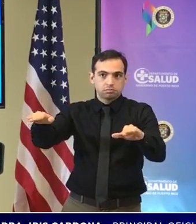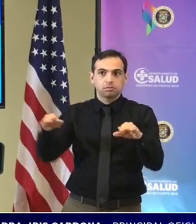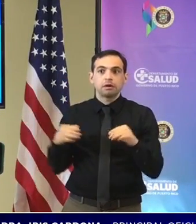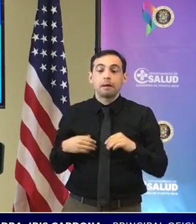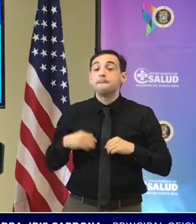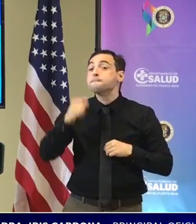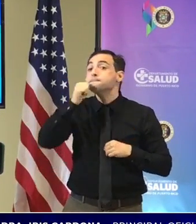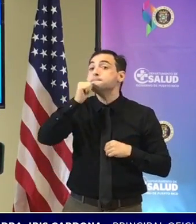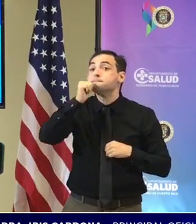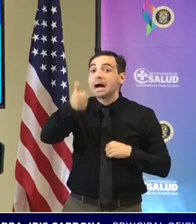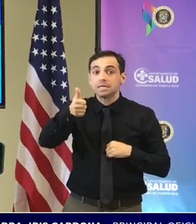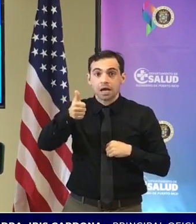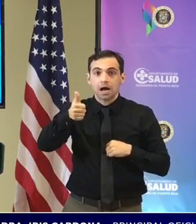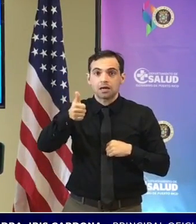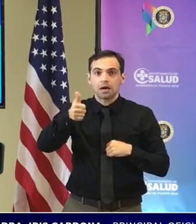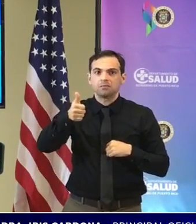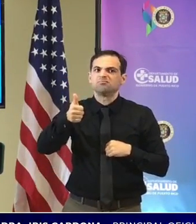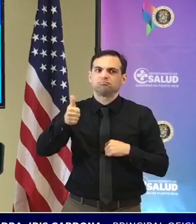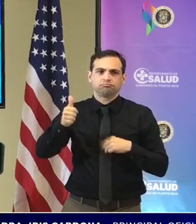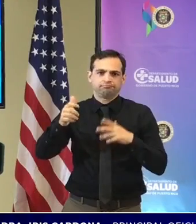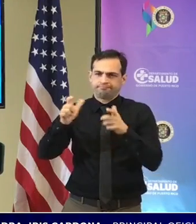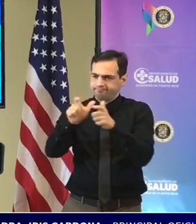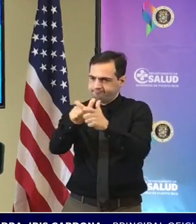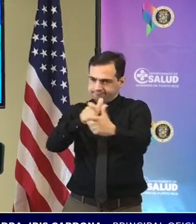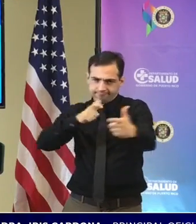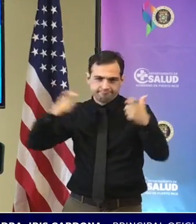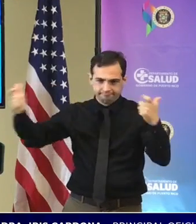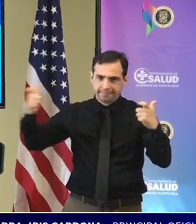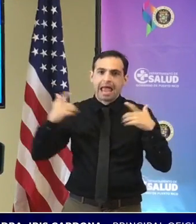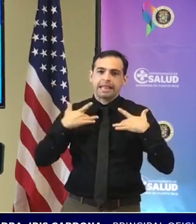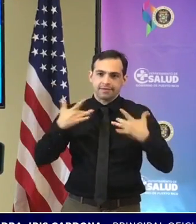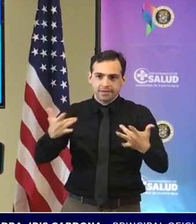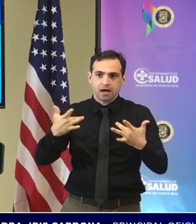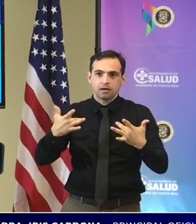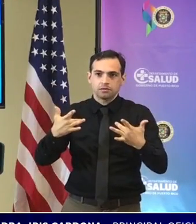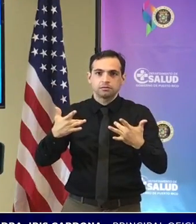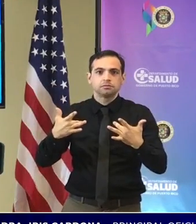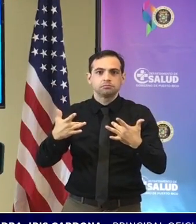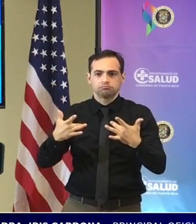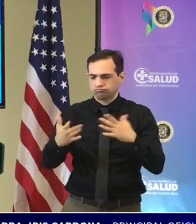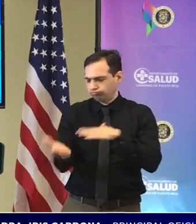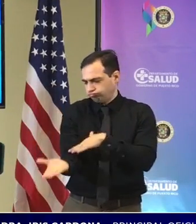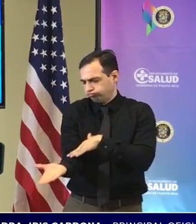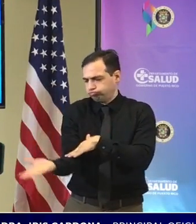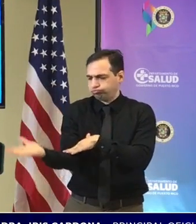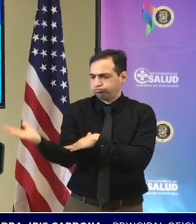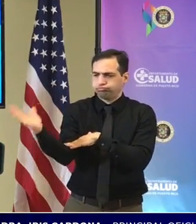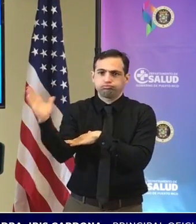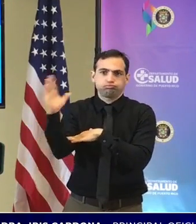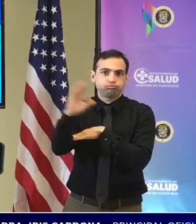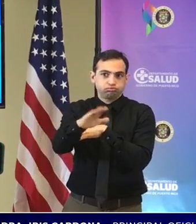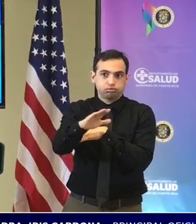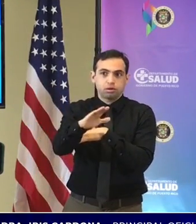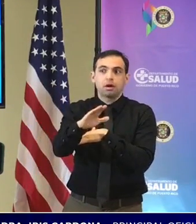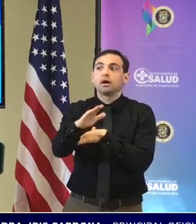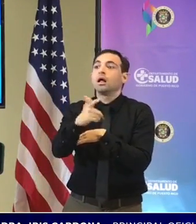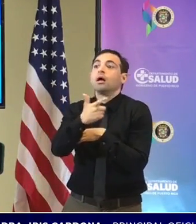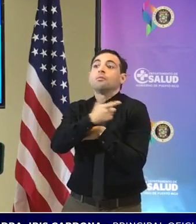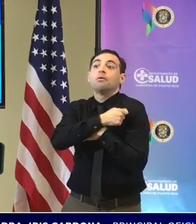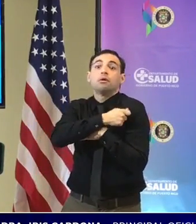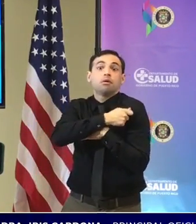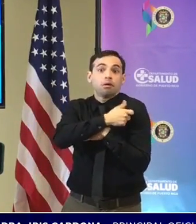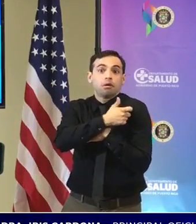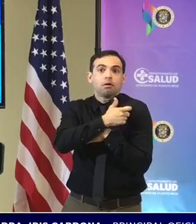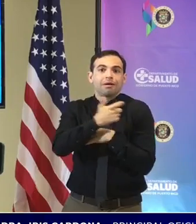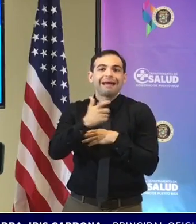un ejercicio de vacunación a gran escala en horario extendido donde se van a estar administrando con énfasis